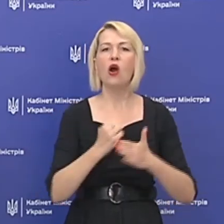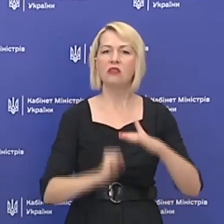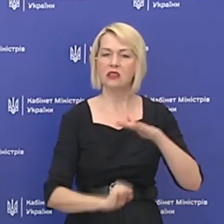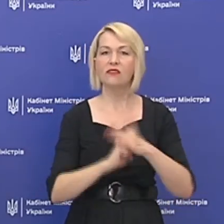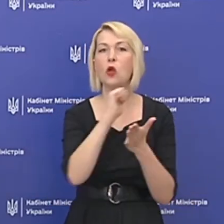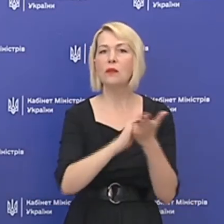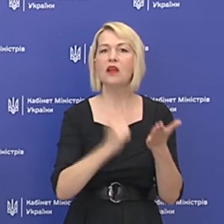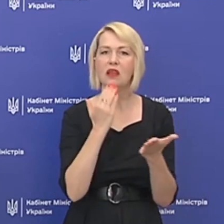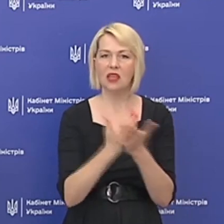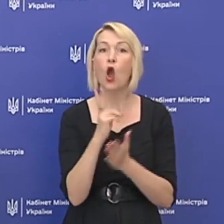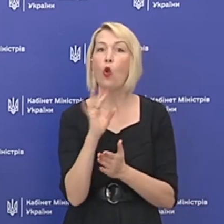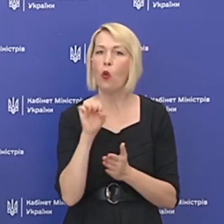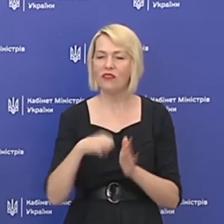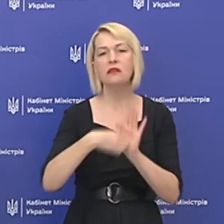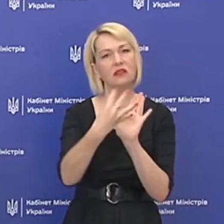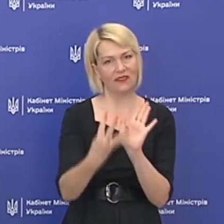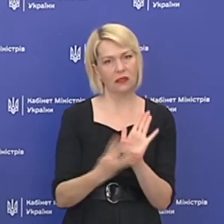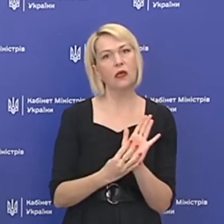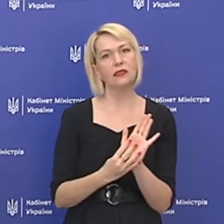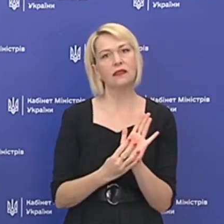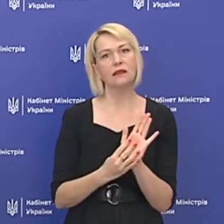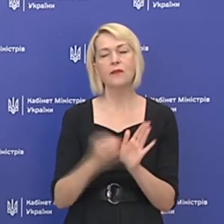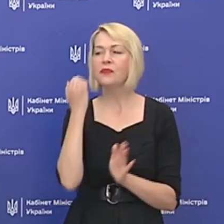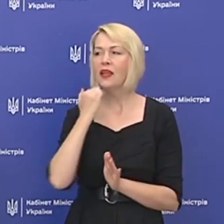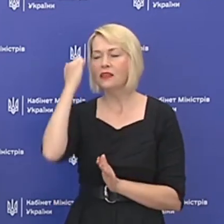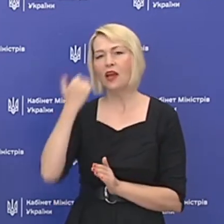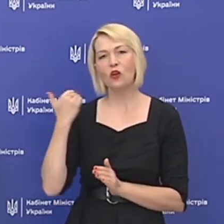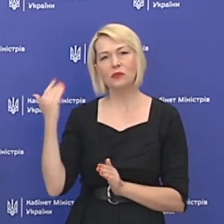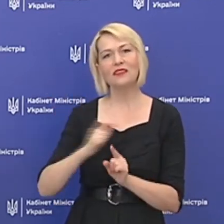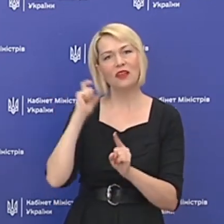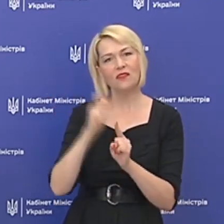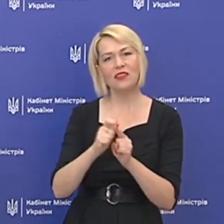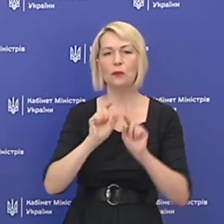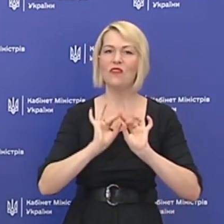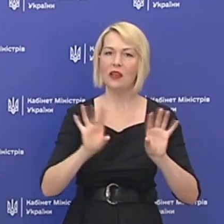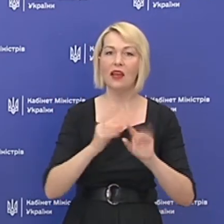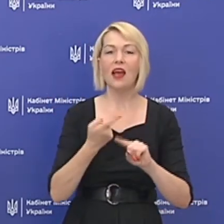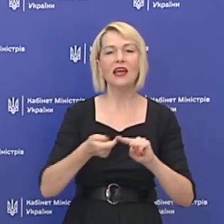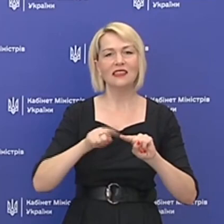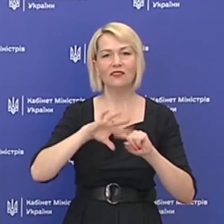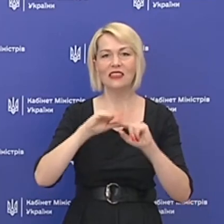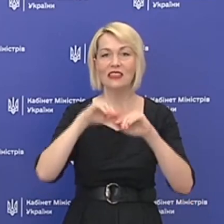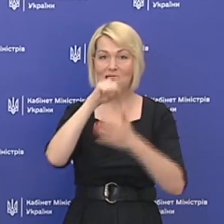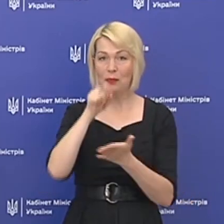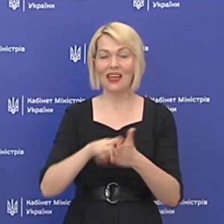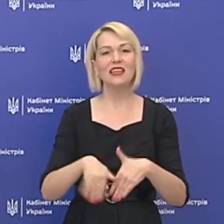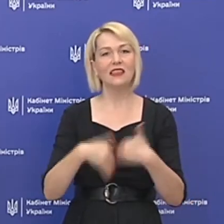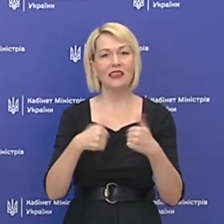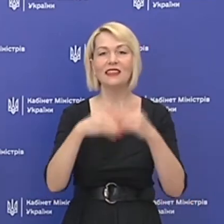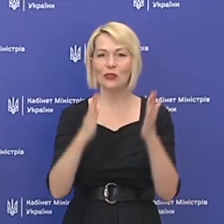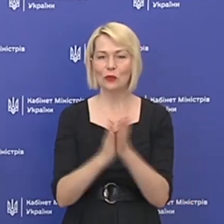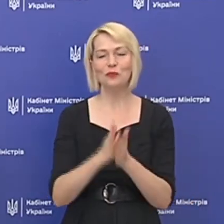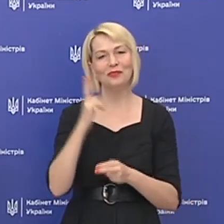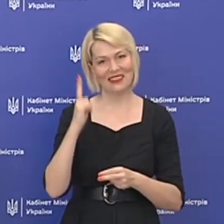якою є COVID-19. Дякуємо за ваші відповіді і пояснення. Це всі запитання на сьогодні. На цьому